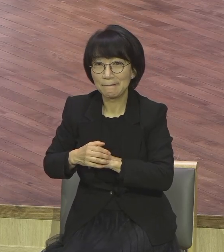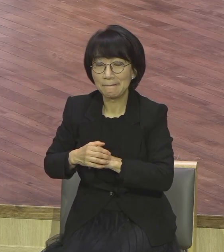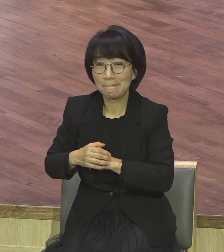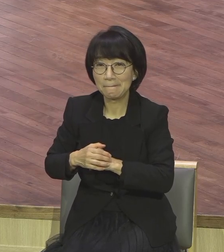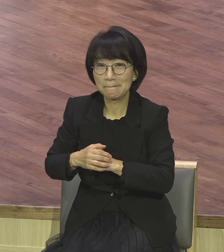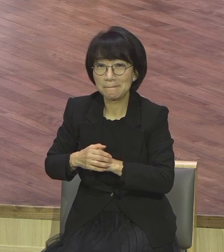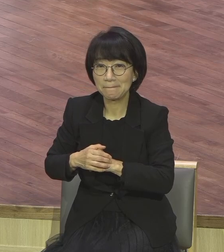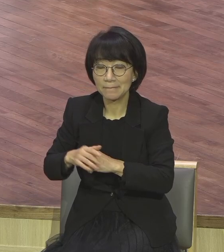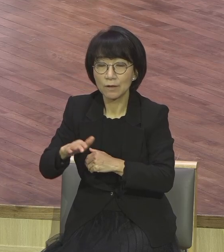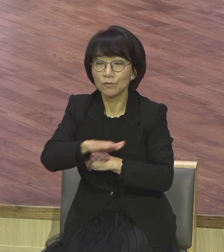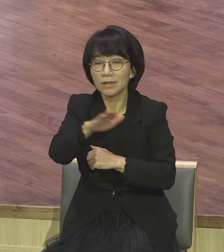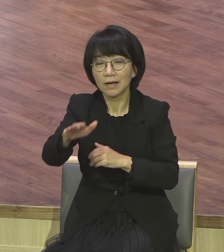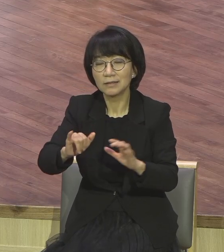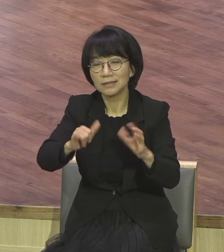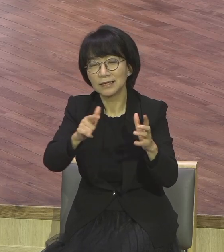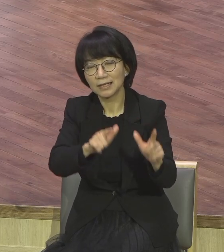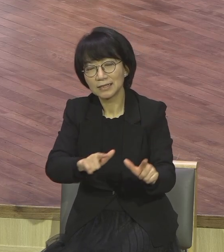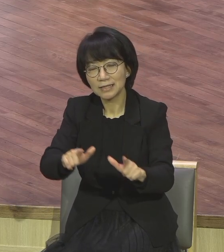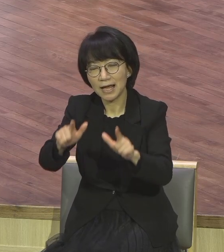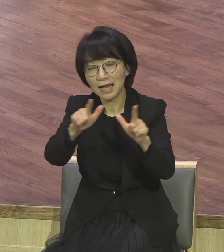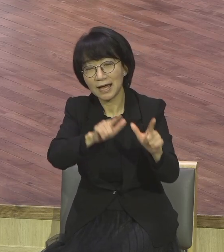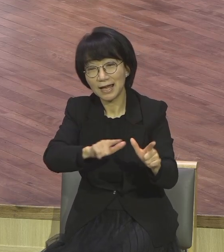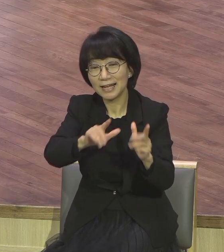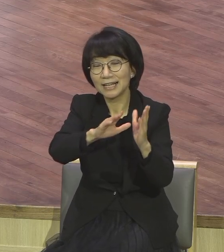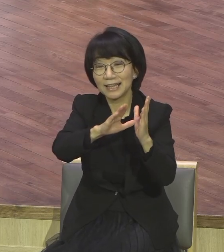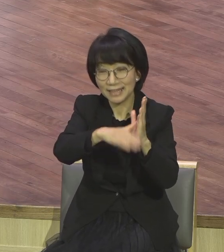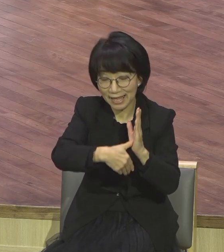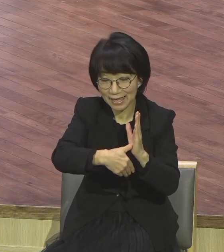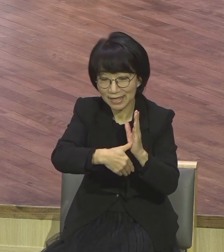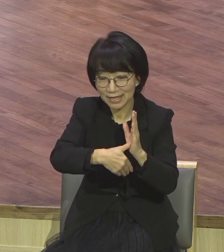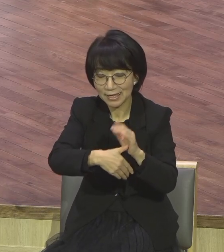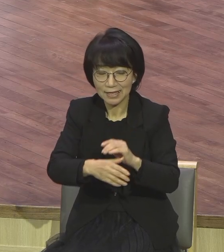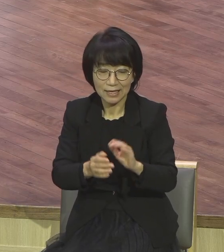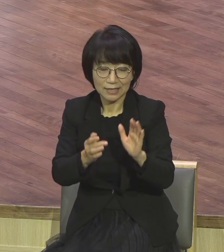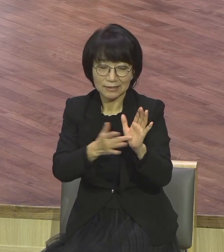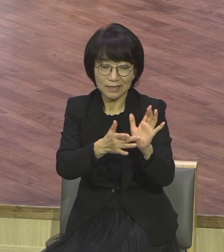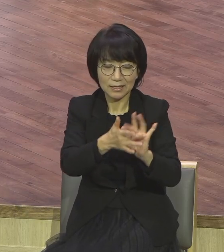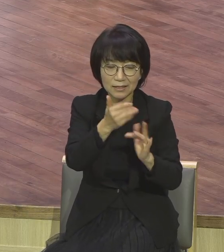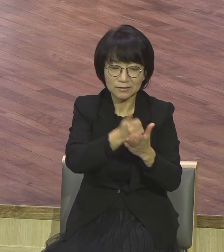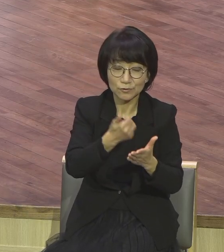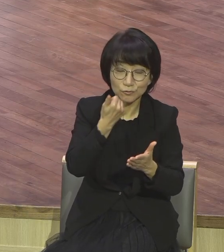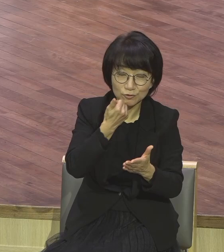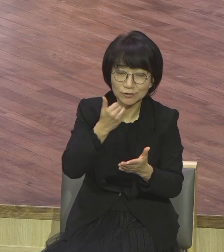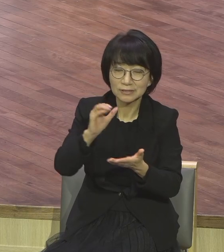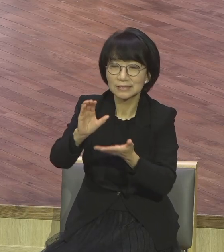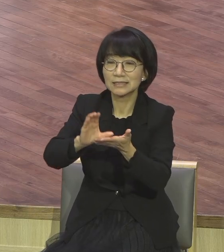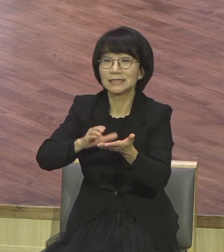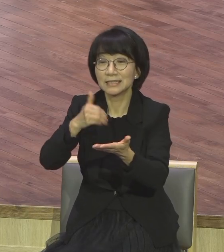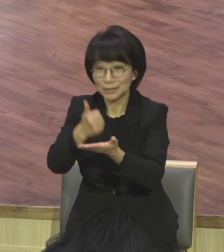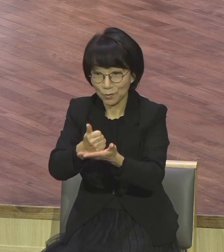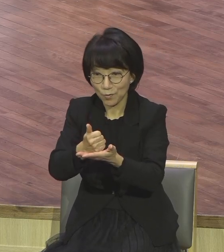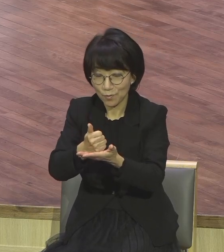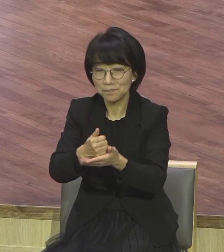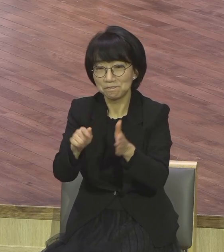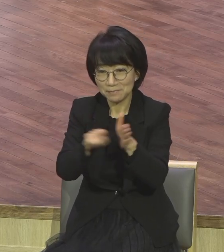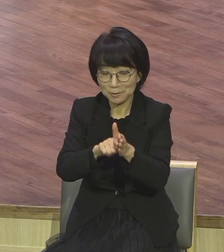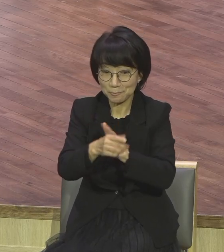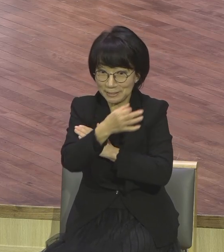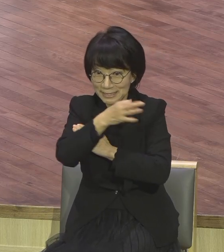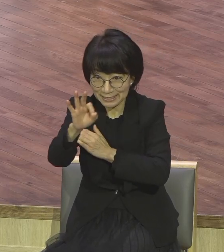이 땅에 살면서 예수 그리스도를 주라고 시인을 하는 그런 전투자 삶을 살면 내가 기도하는 건